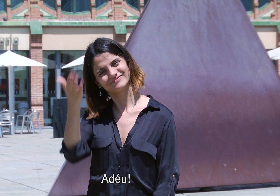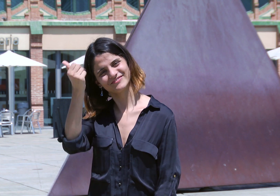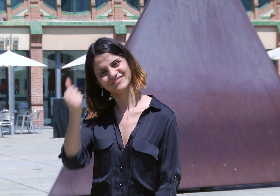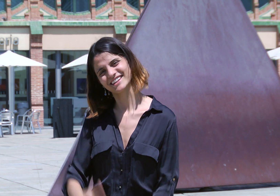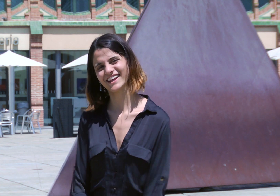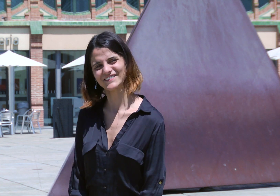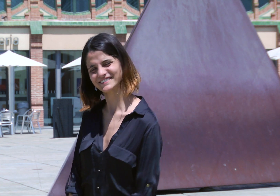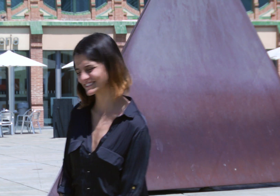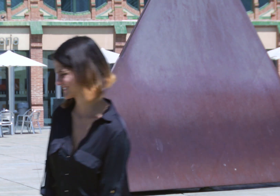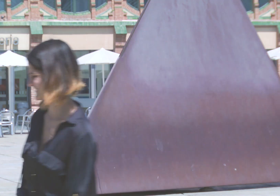Adeu!